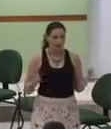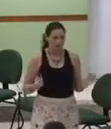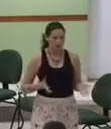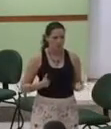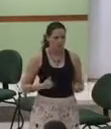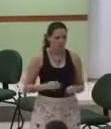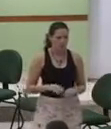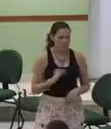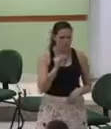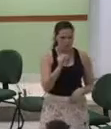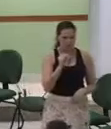coisas